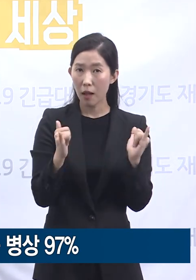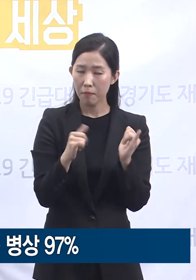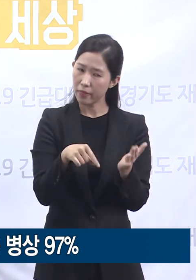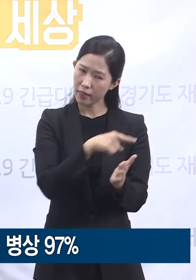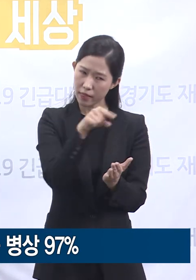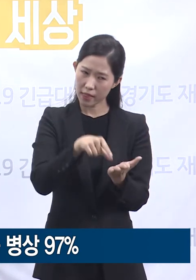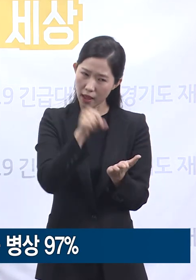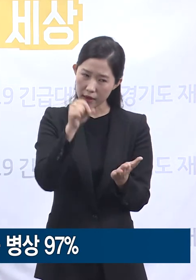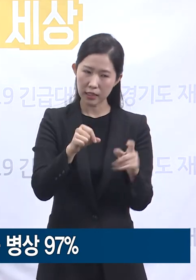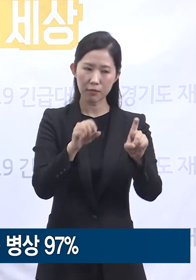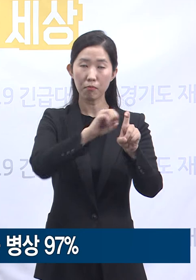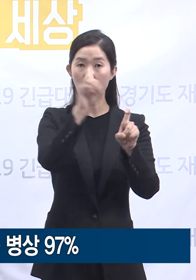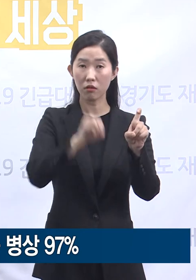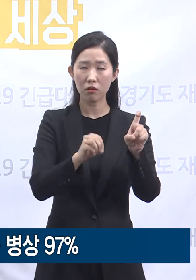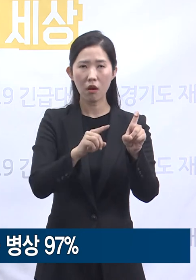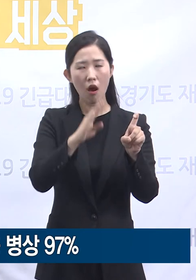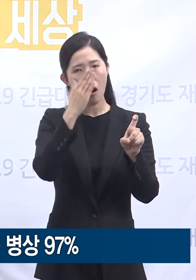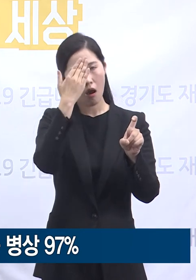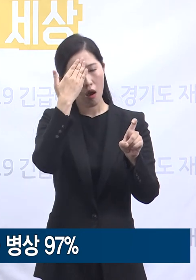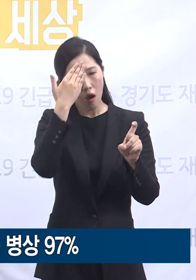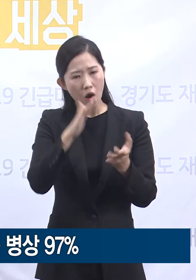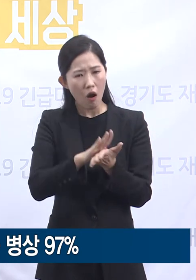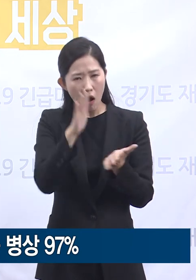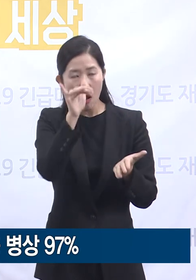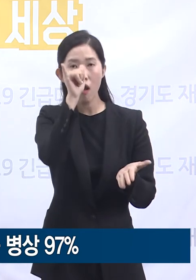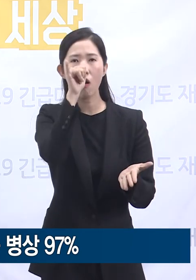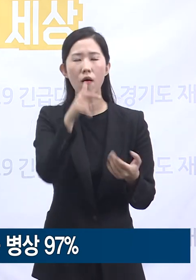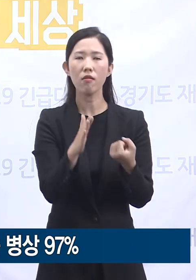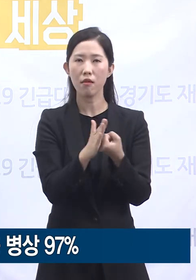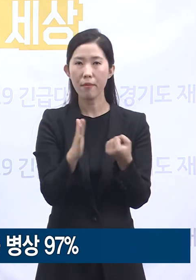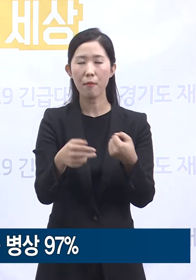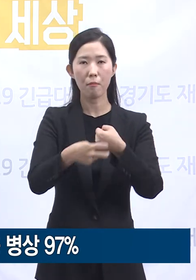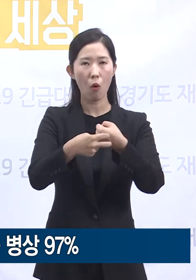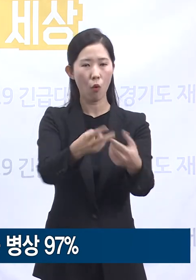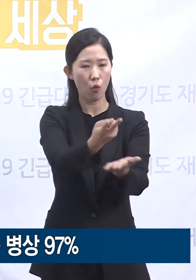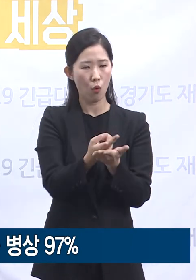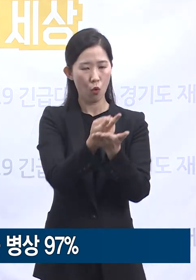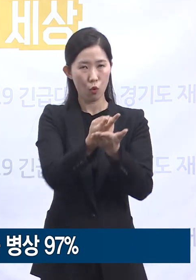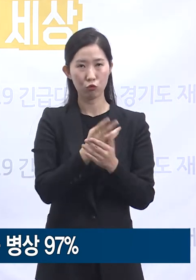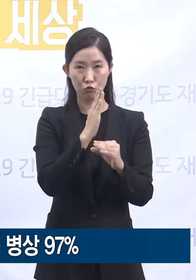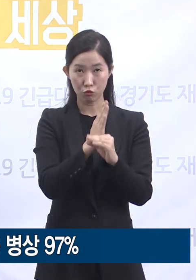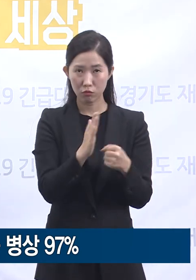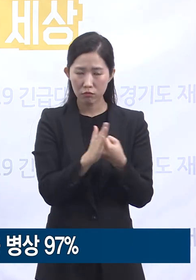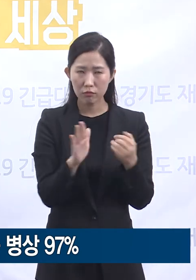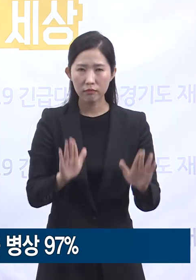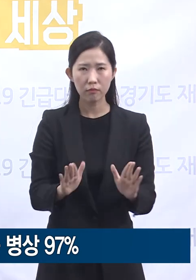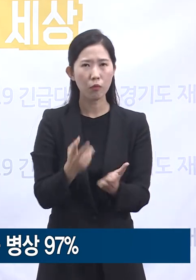유증상으로 병원을 위송되고 있어 병상 부족이 절대적으로 우려됩니다.